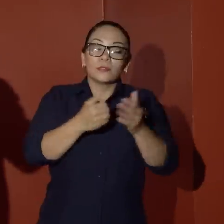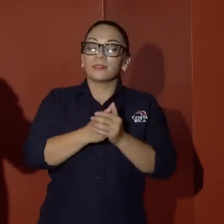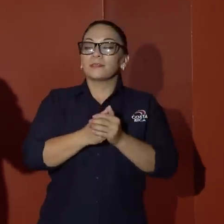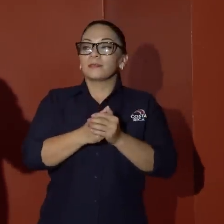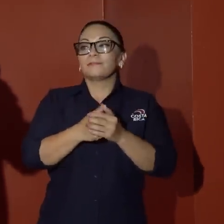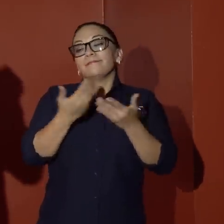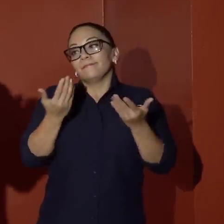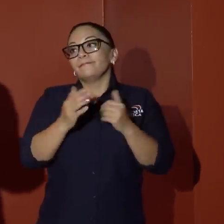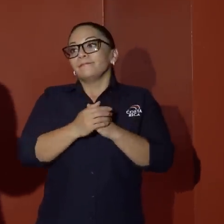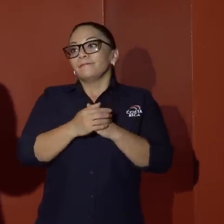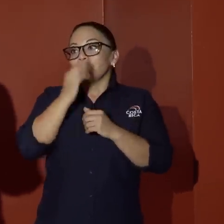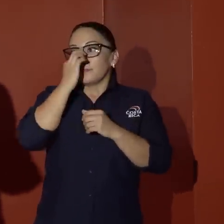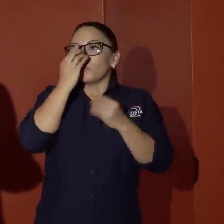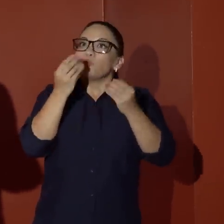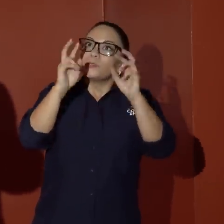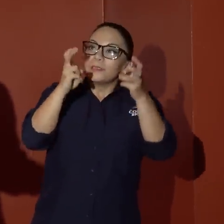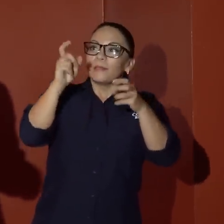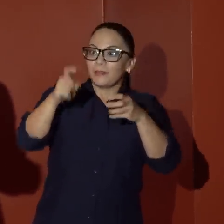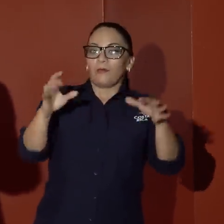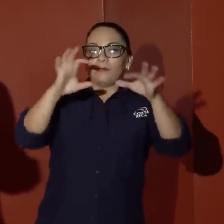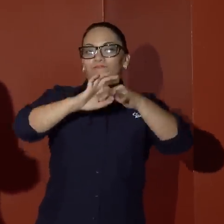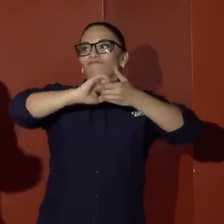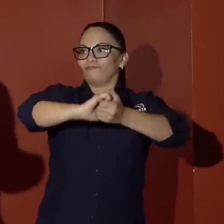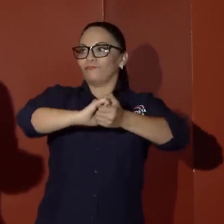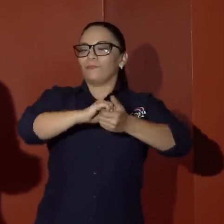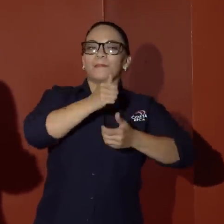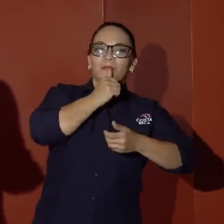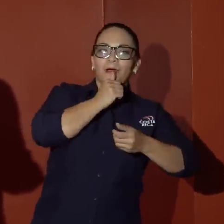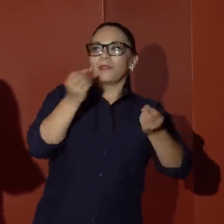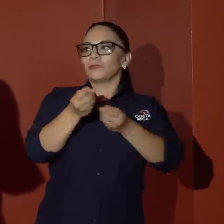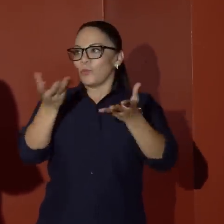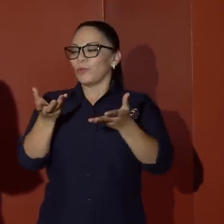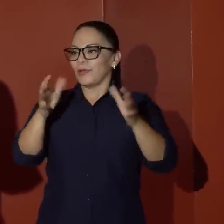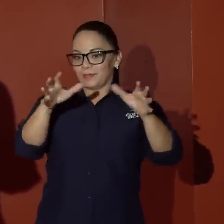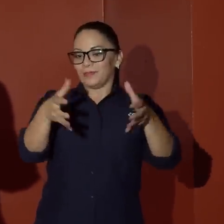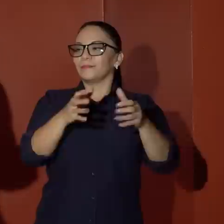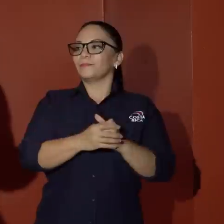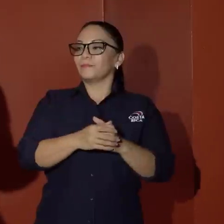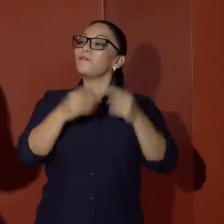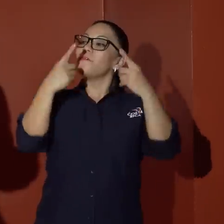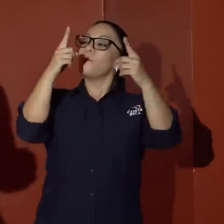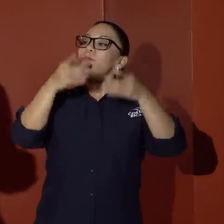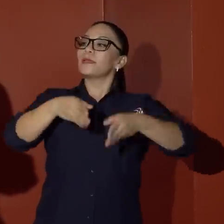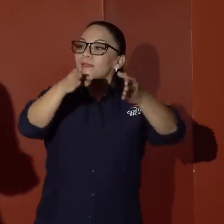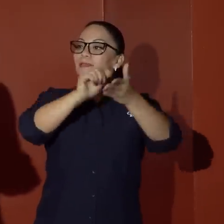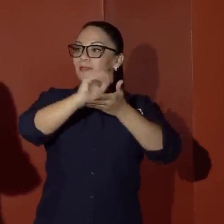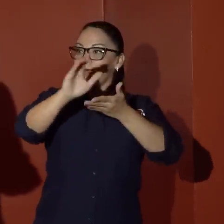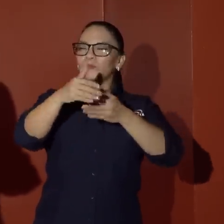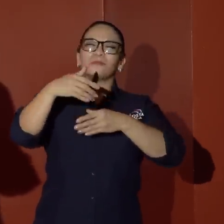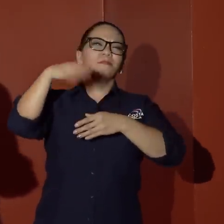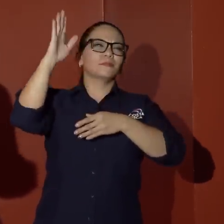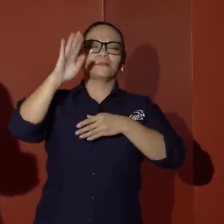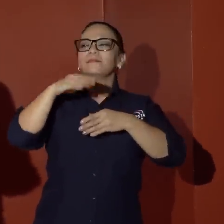temas de alianzas público-privadas. La famosa carretera a San Carlos que tiene más de 50